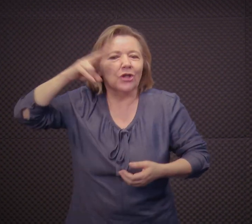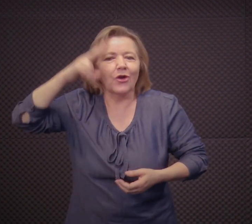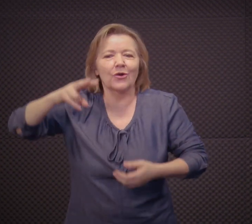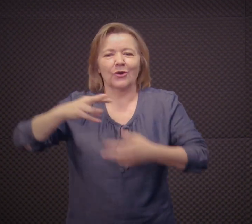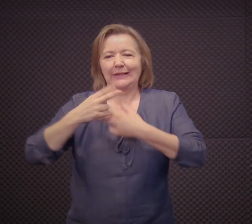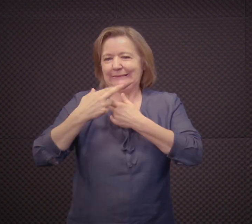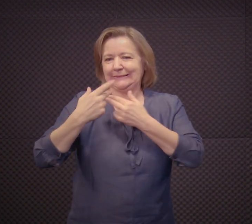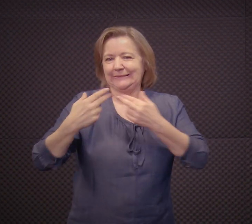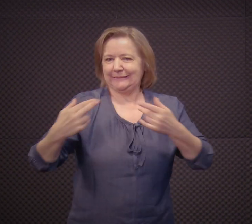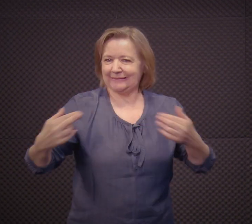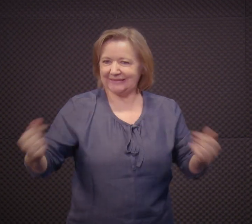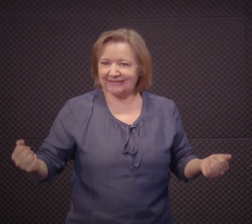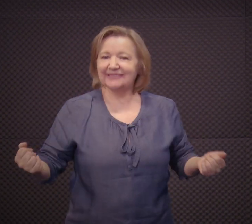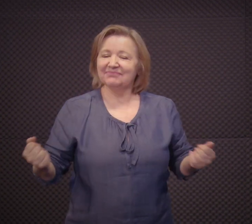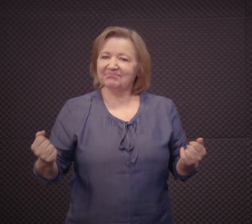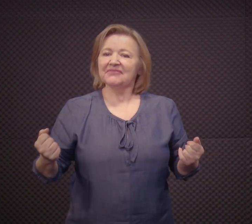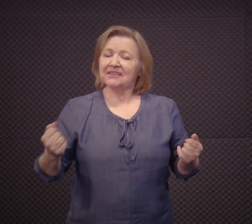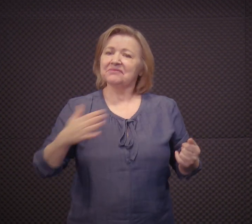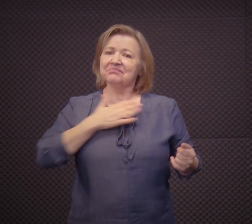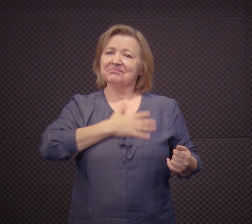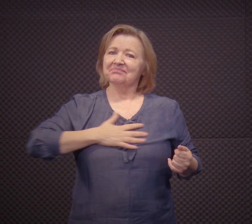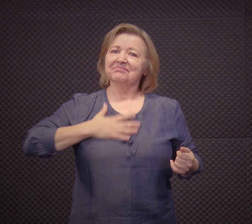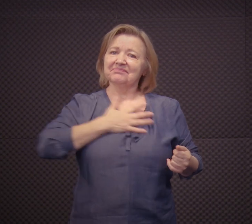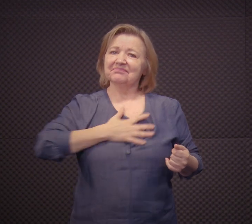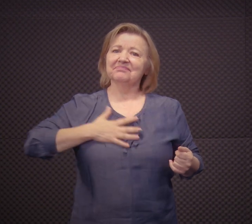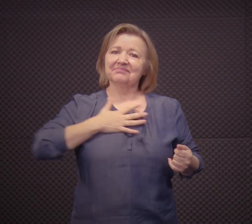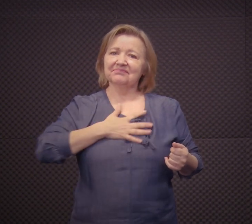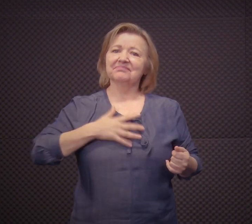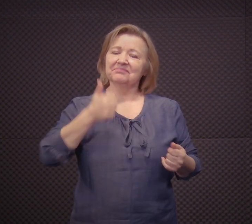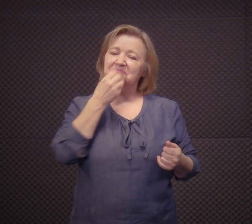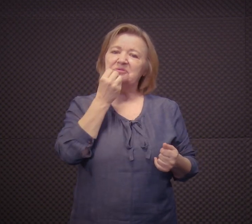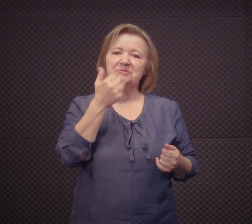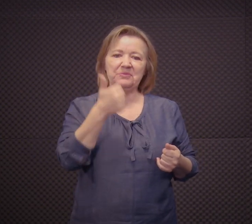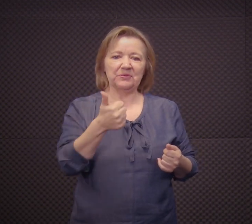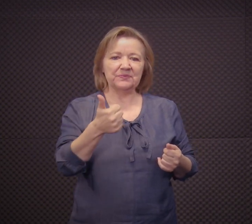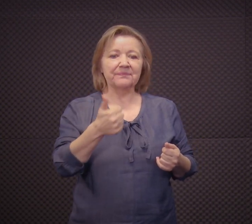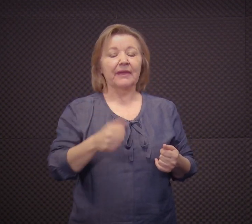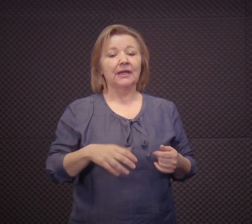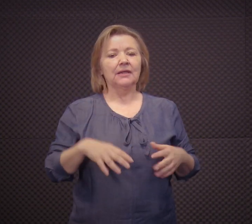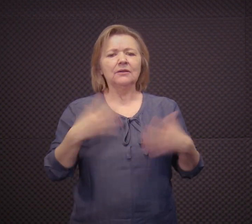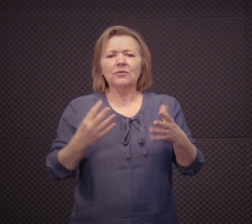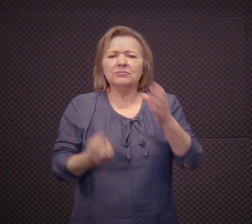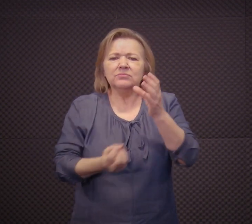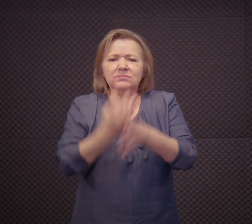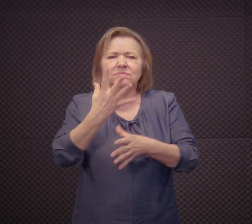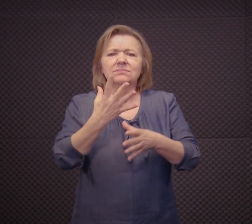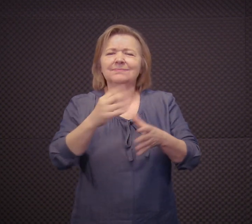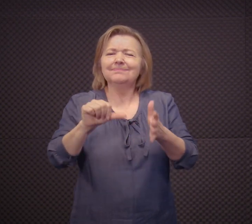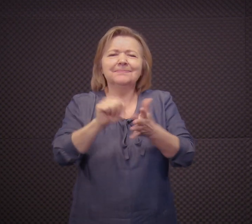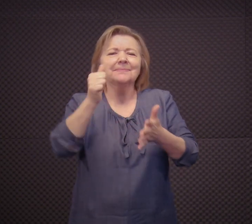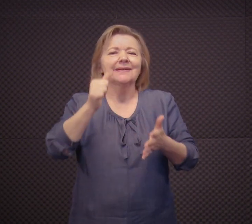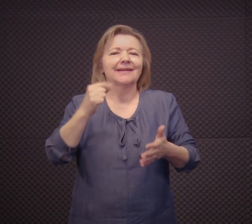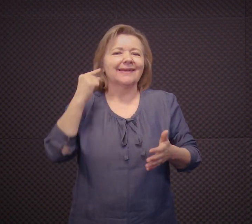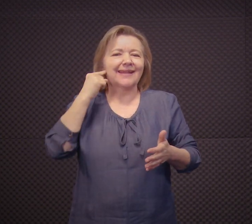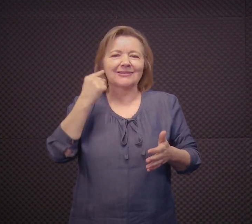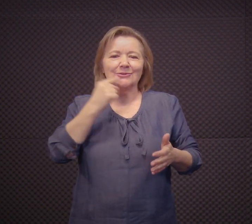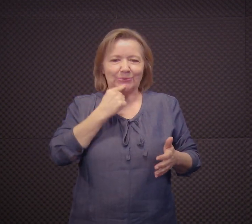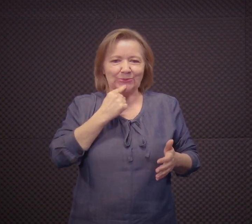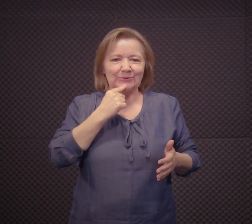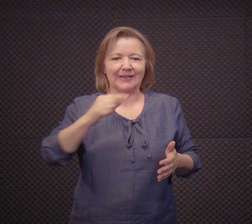criar poesias, histórias, né? Tudo isso é muito bom para a nossa comunidade. E a